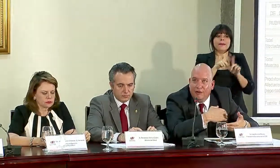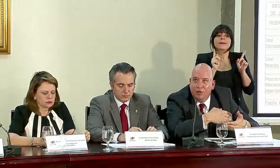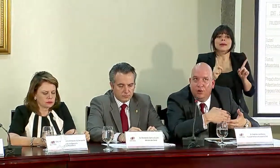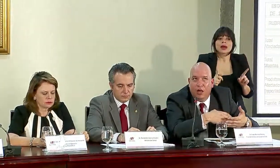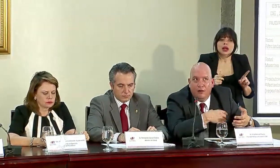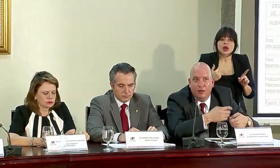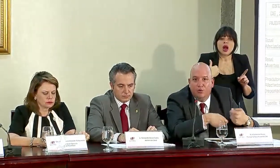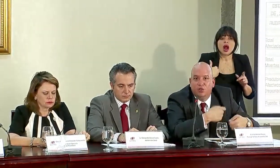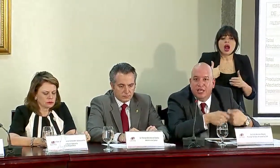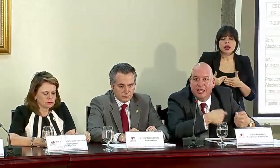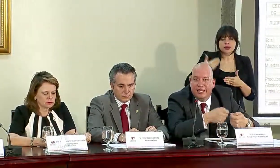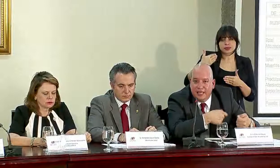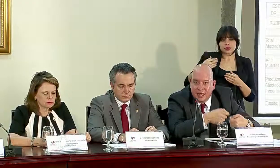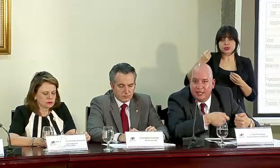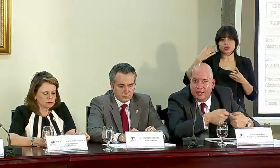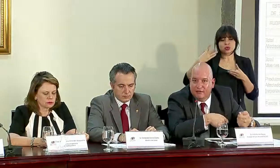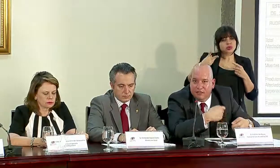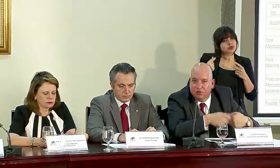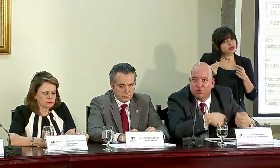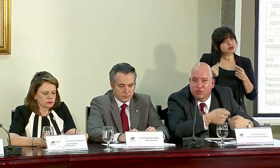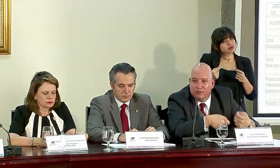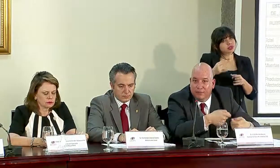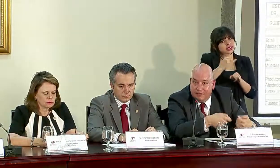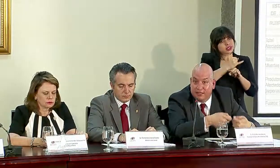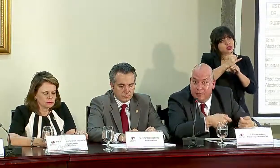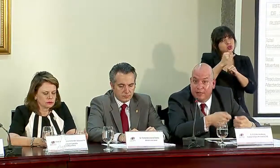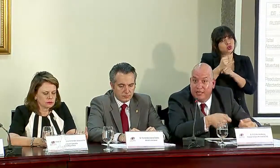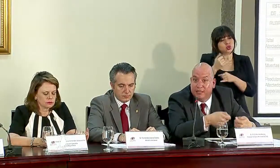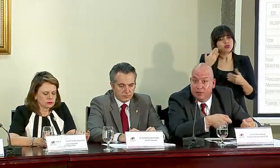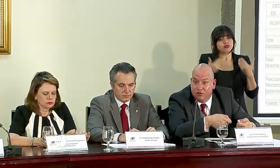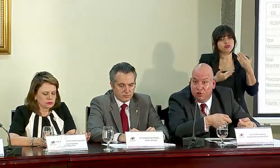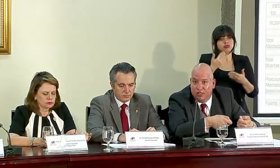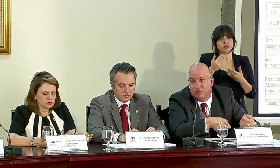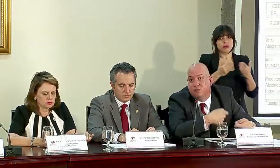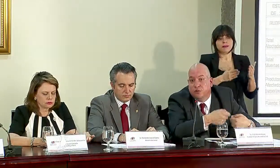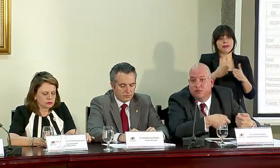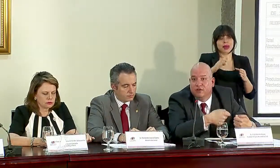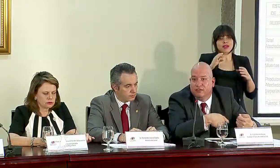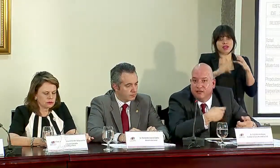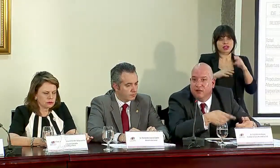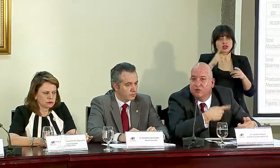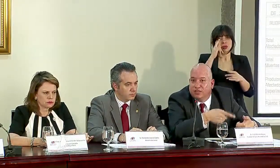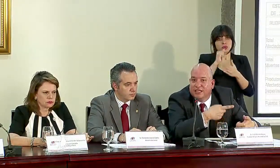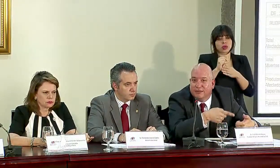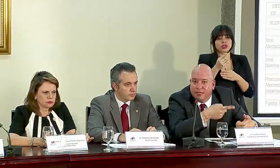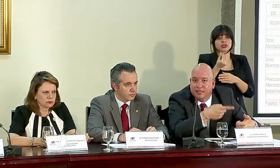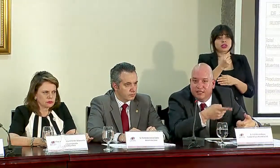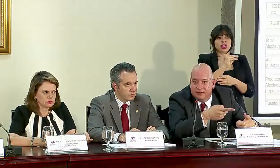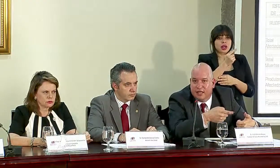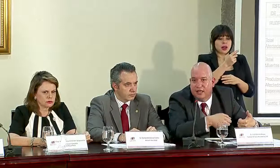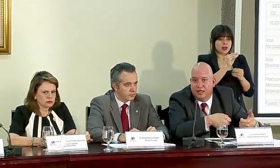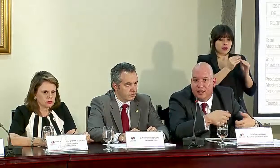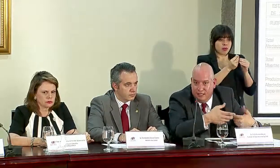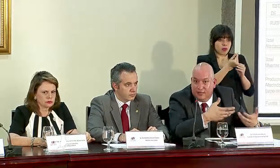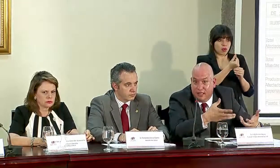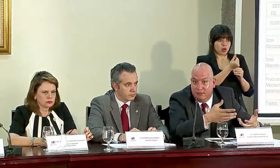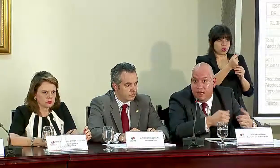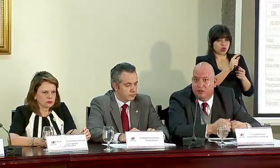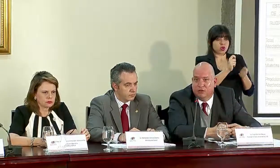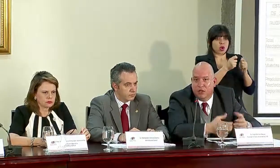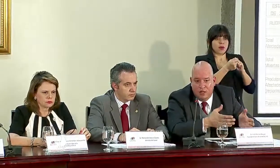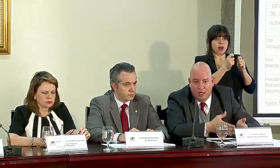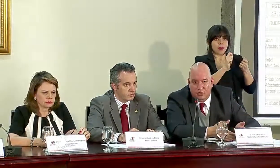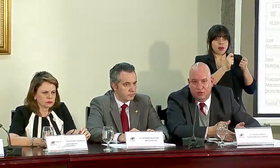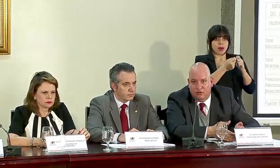ha habido mucha agilidad de las instituciones en presentar planes de inversión. Entonces, por eso la cifra constantemente está cambiando.